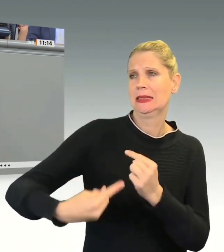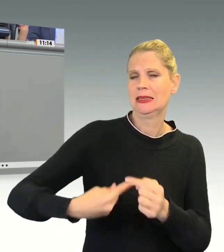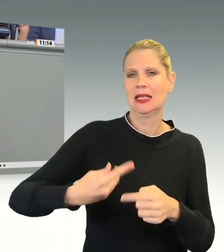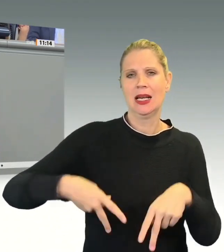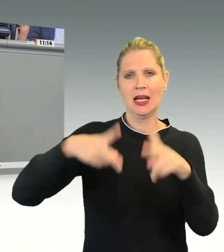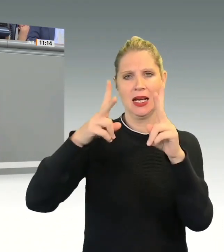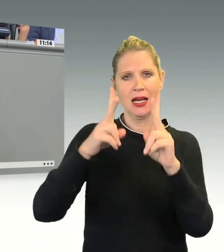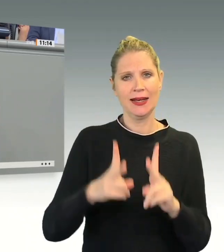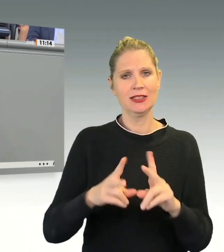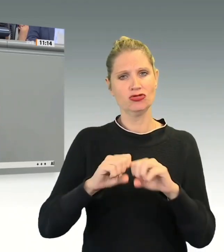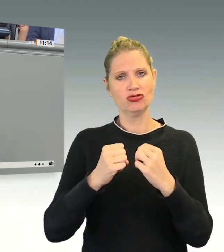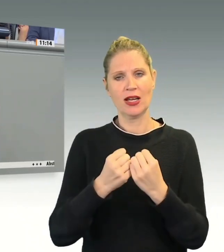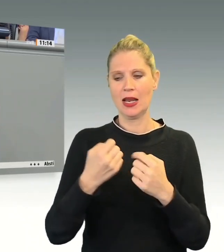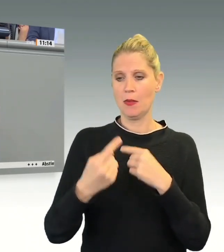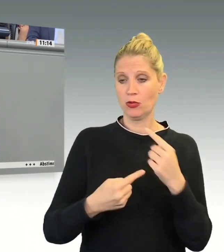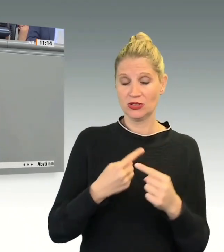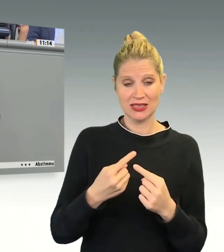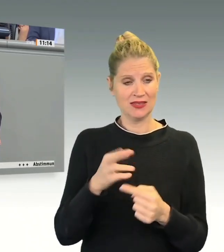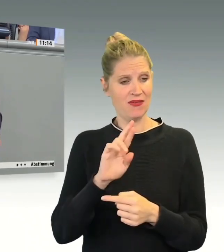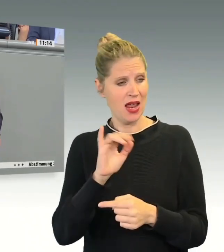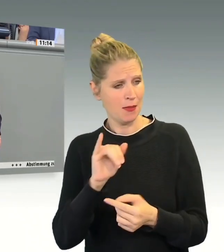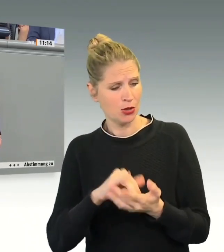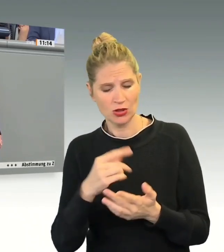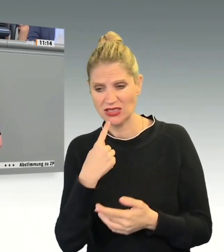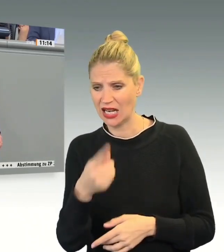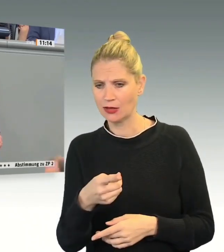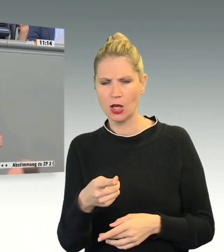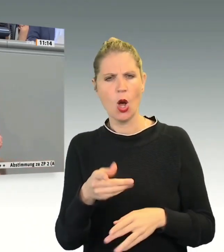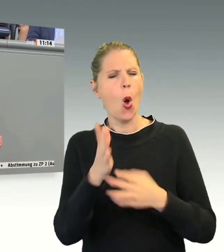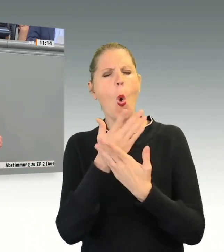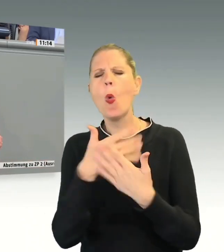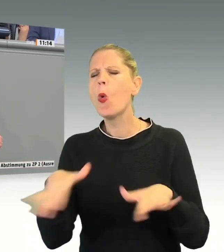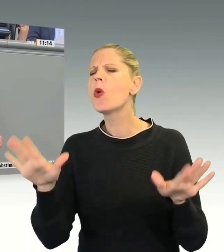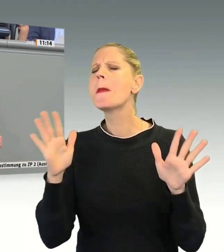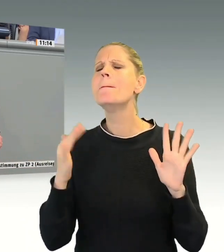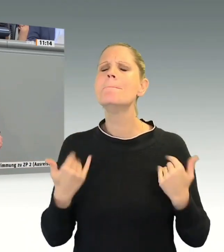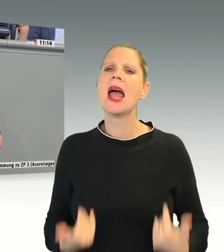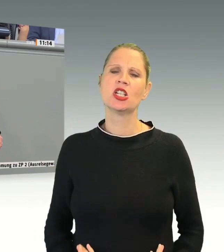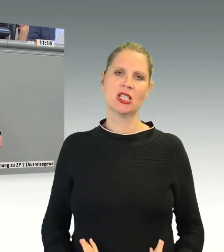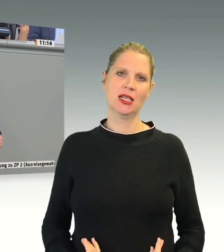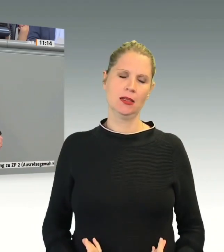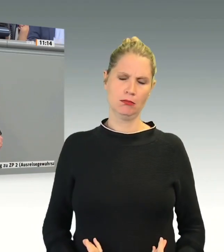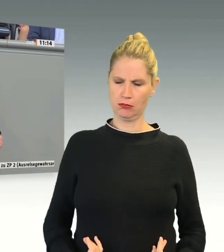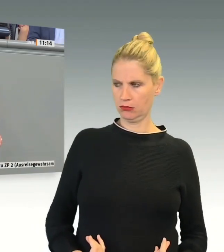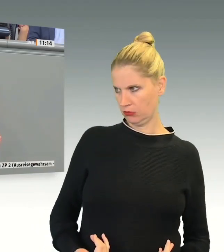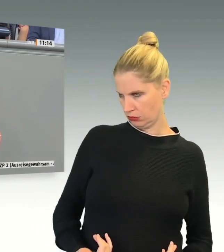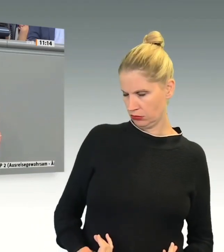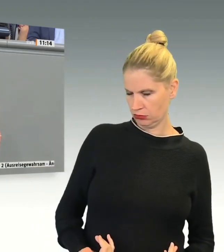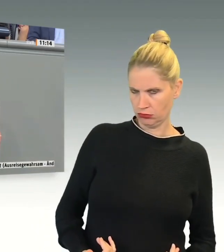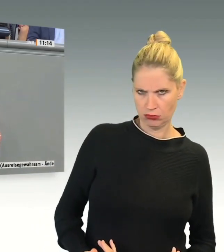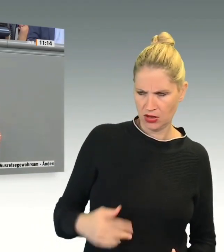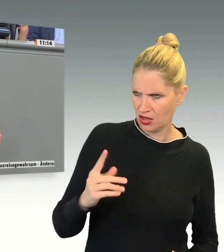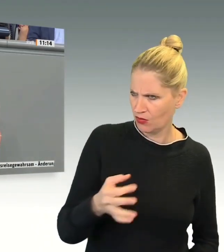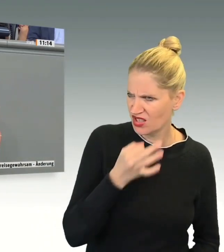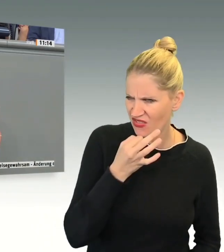so tut, als wäre das alles unmenschlich, der muss sich die Frage gefallen lassen, wollen Sie überhaupt